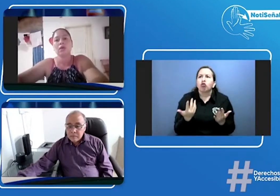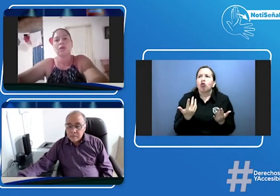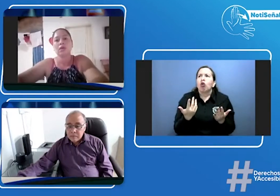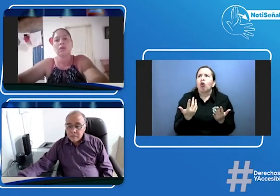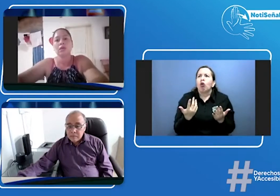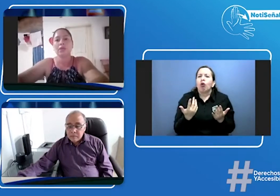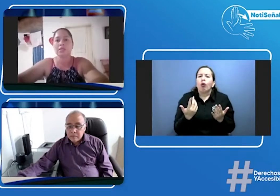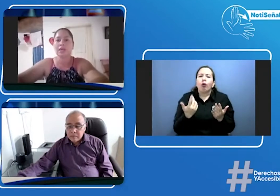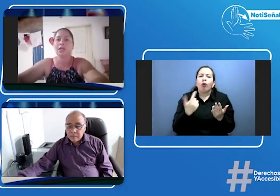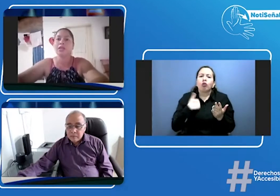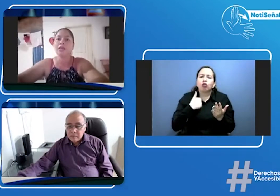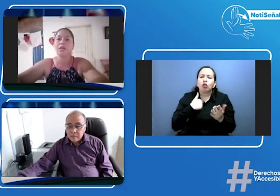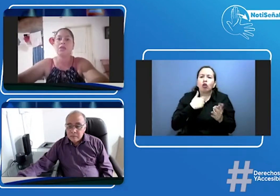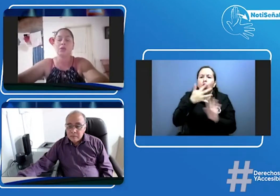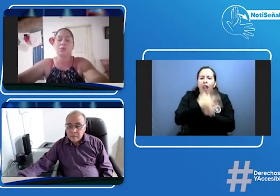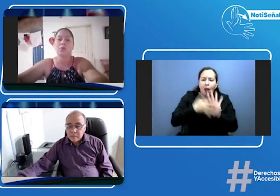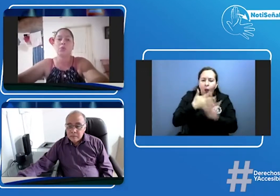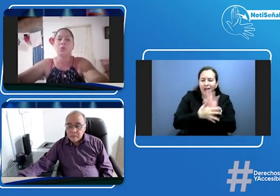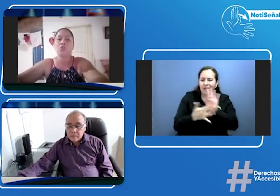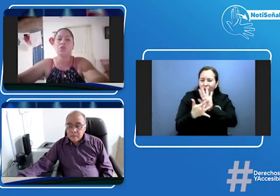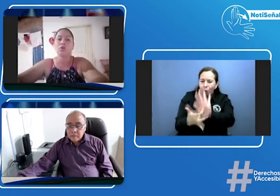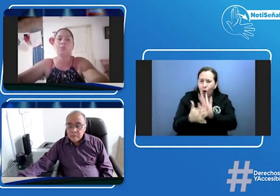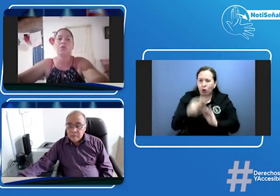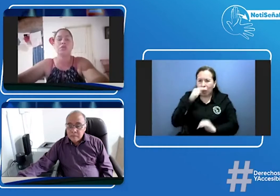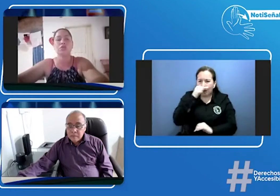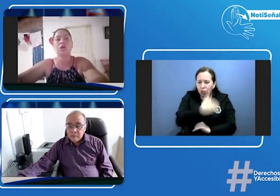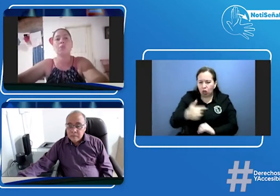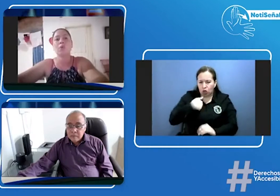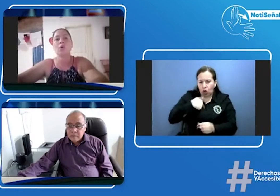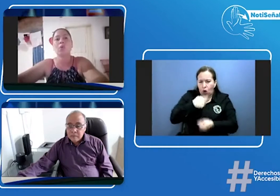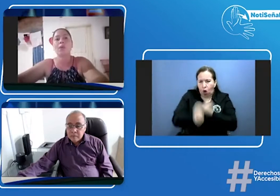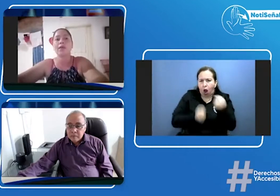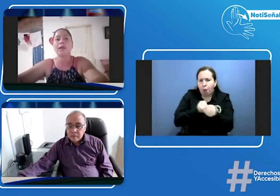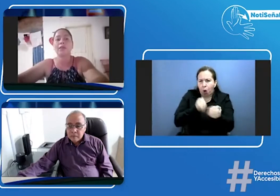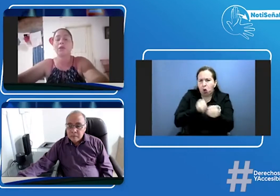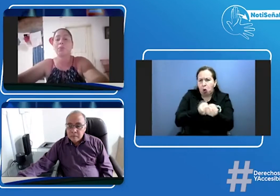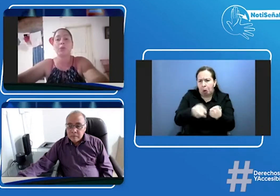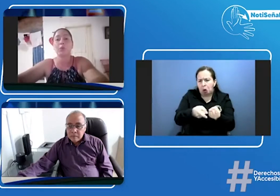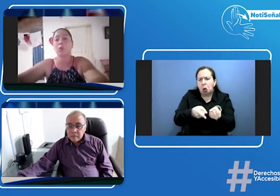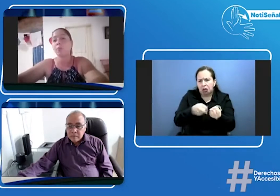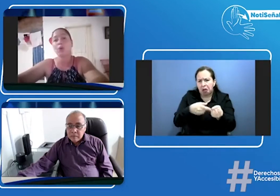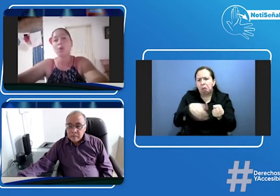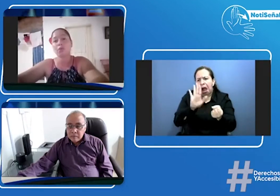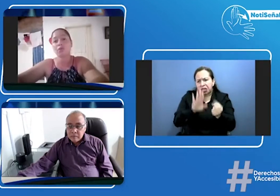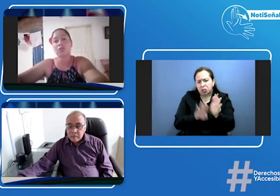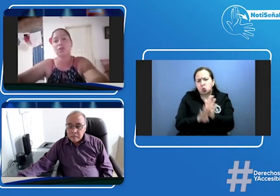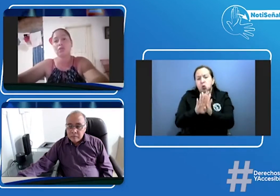lenguas de señas y lo ayudo mucho y por eso está un poco más adelantado pero no por los profesores